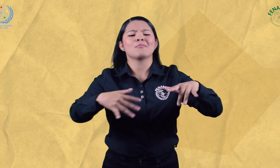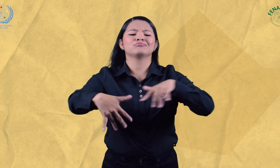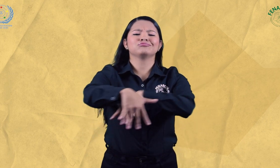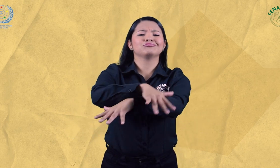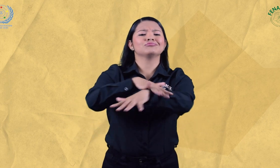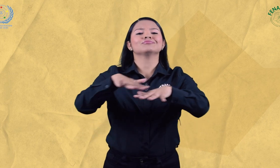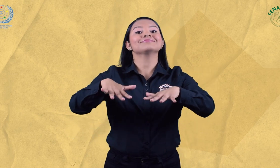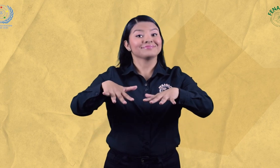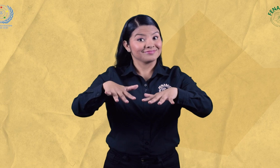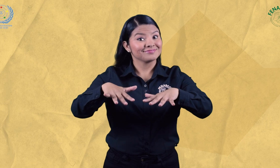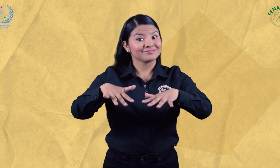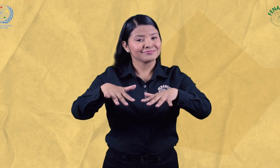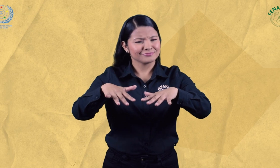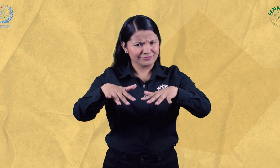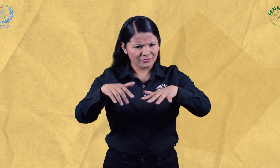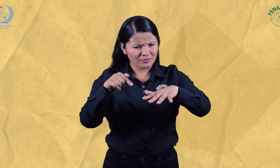¿Pero qué debemos hacer?